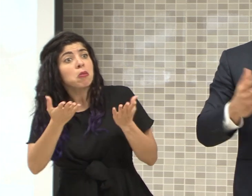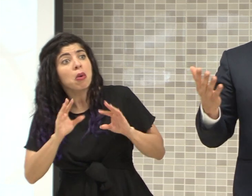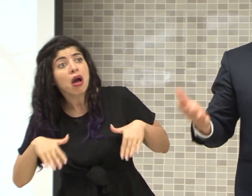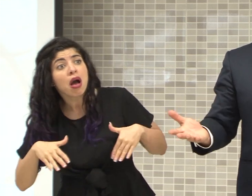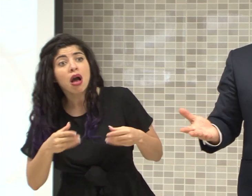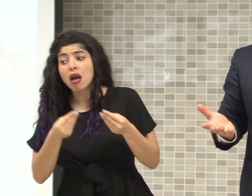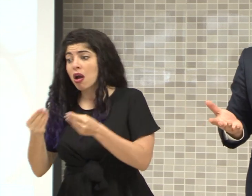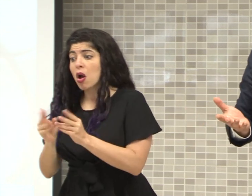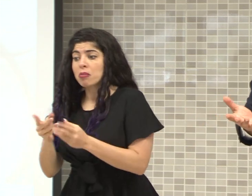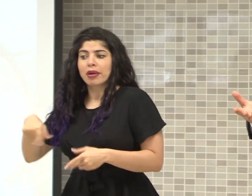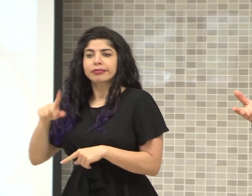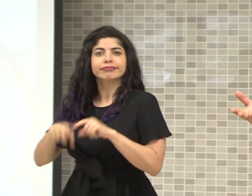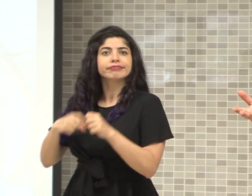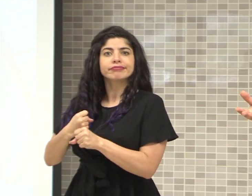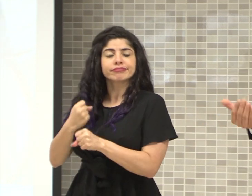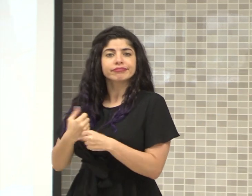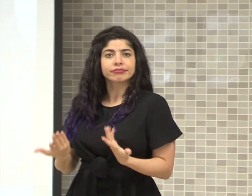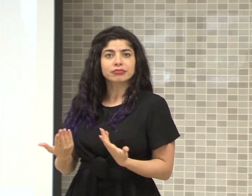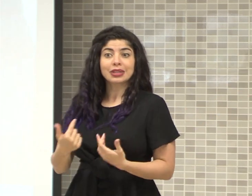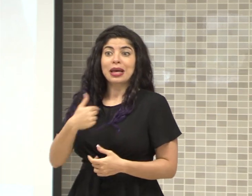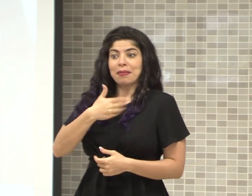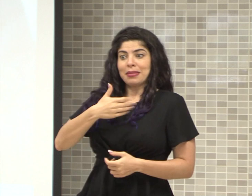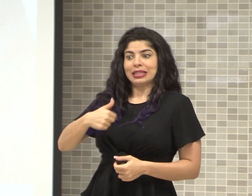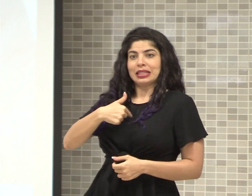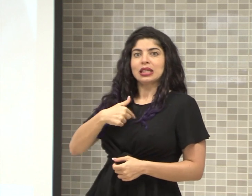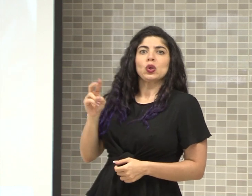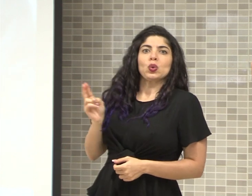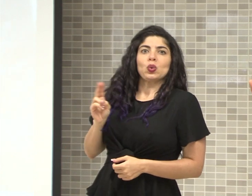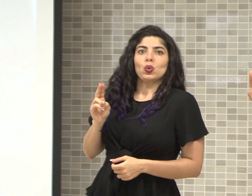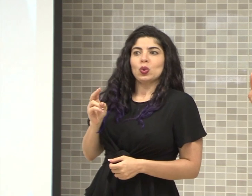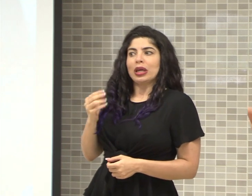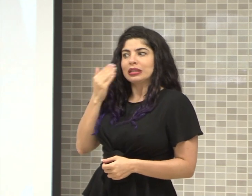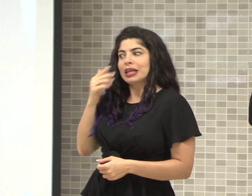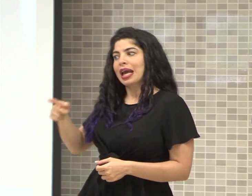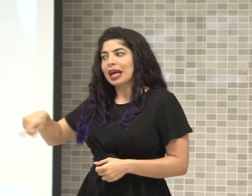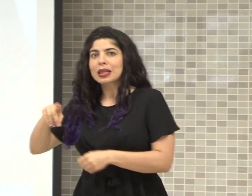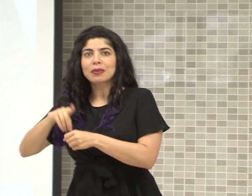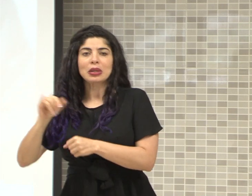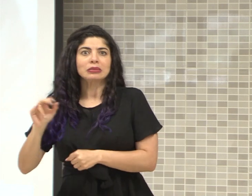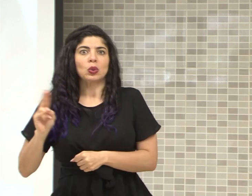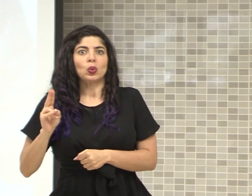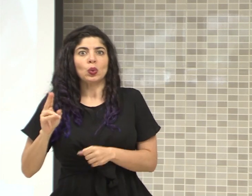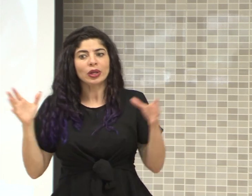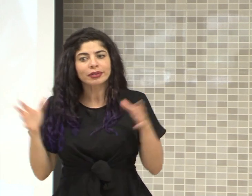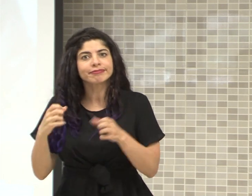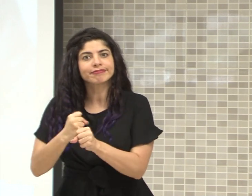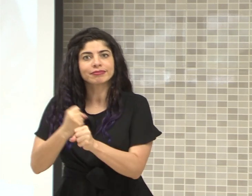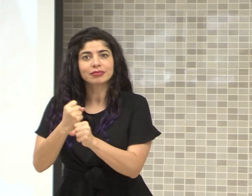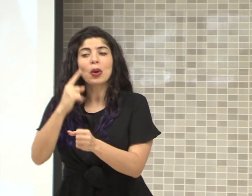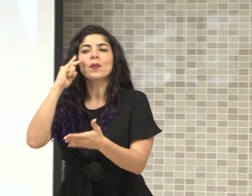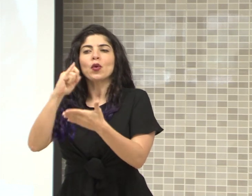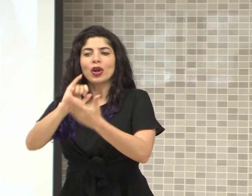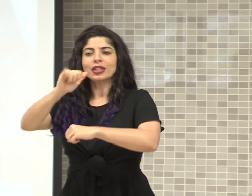comisión, no pueden trabajar. Y a mí me urge también, y sé que ellos también, que entremos a trabajar. Esa es la